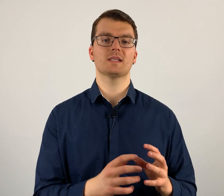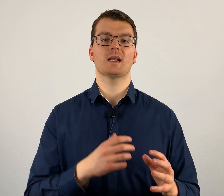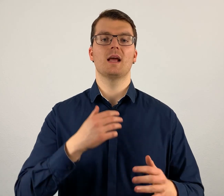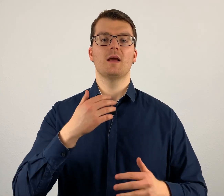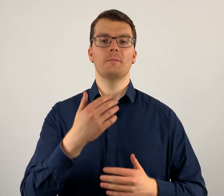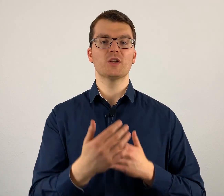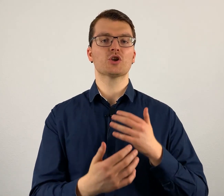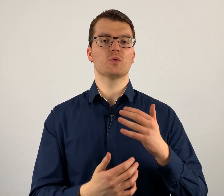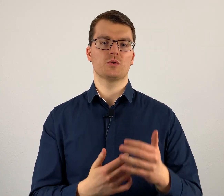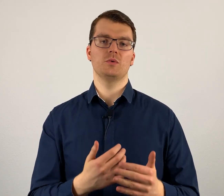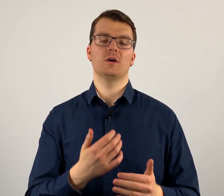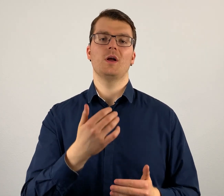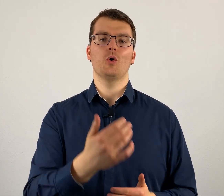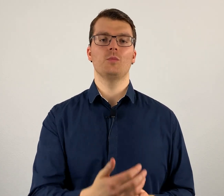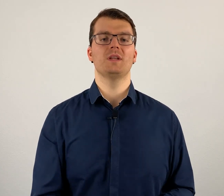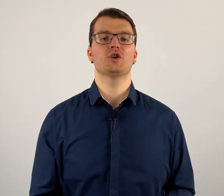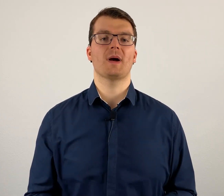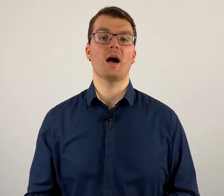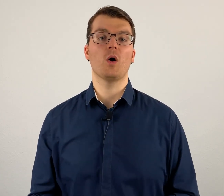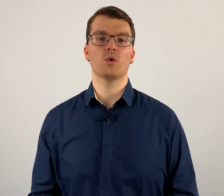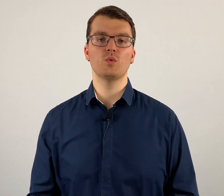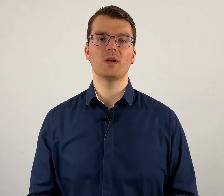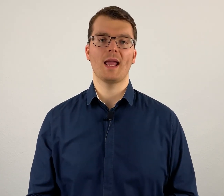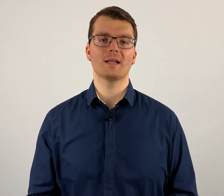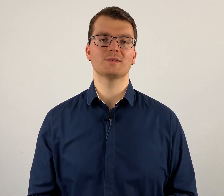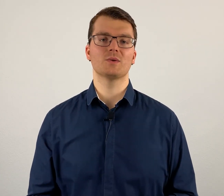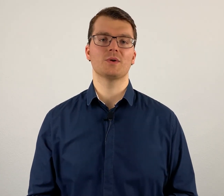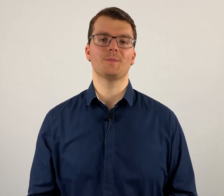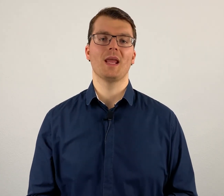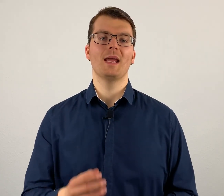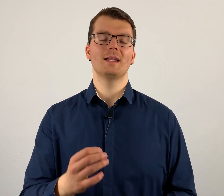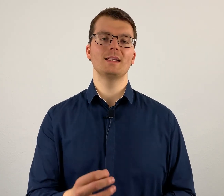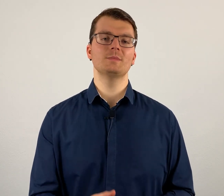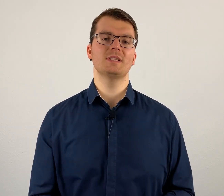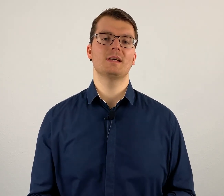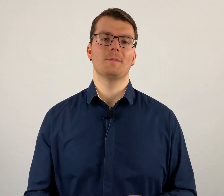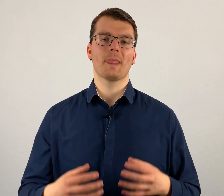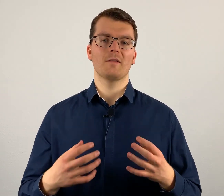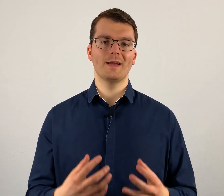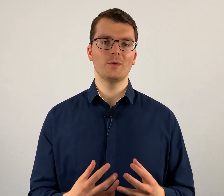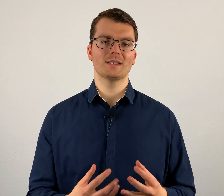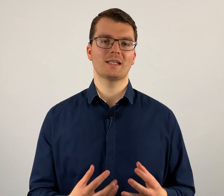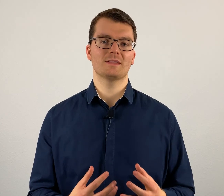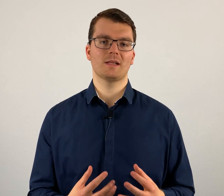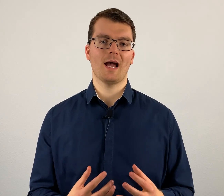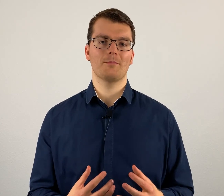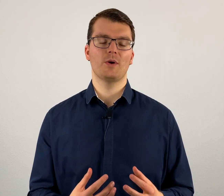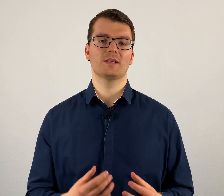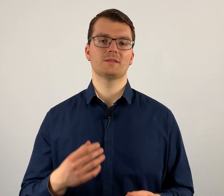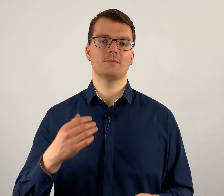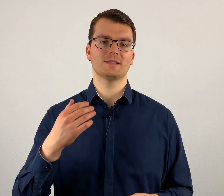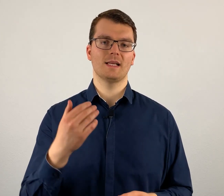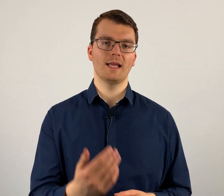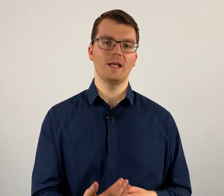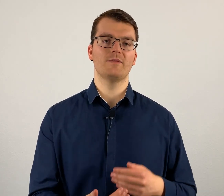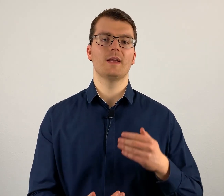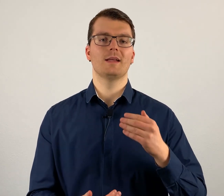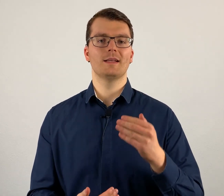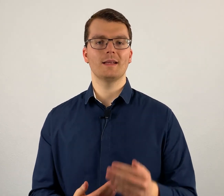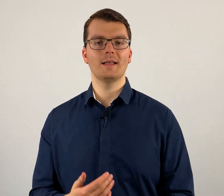hat mit Struktur, um die Sprache auch gut lernen zu können. In diesem Sinne, wenn du jetzt etwas haben möchtest, was dir hilft, dich in